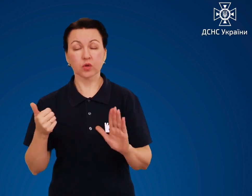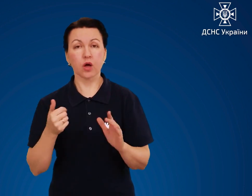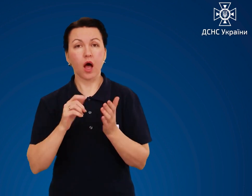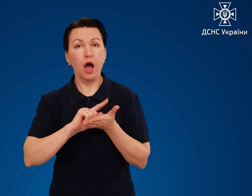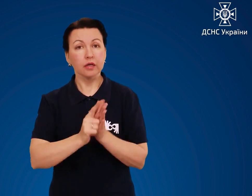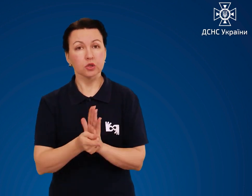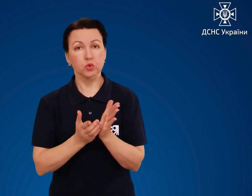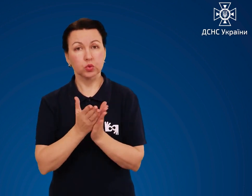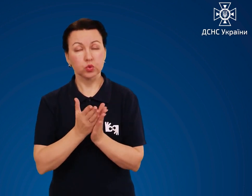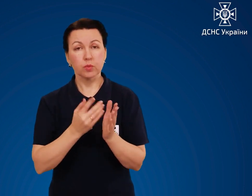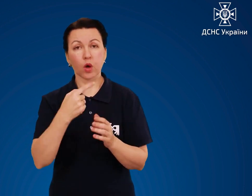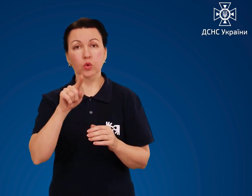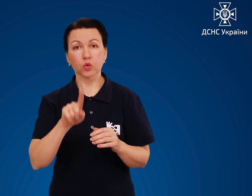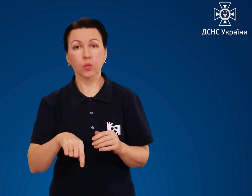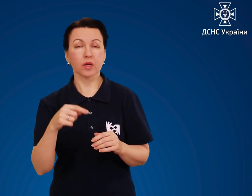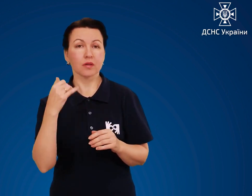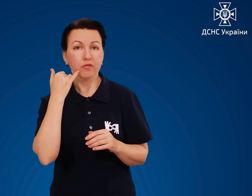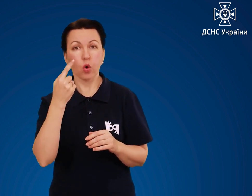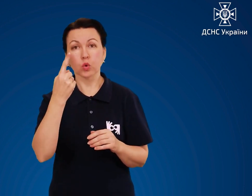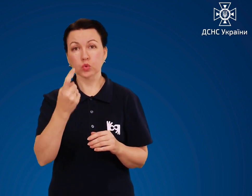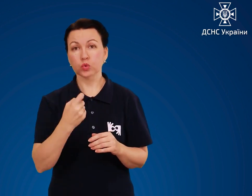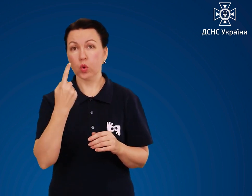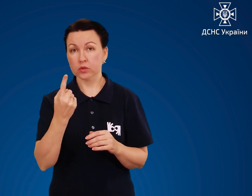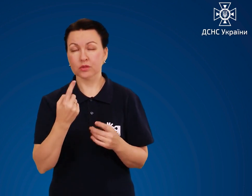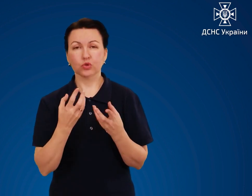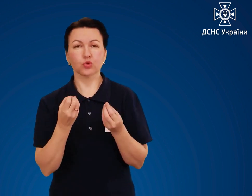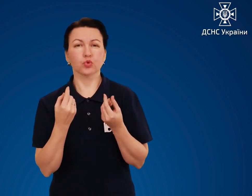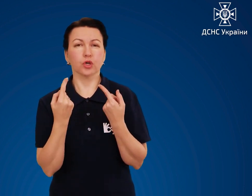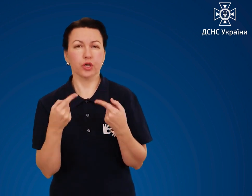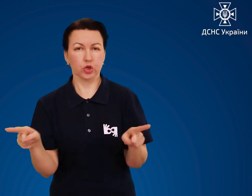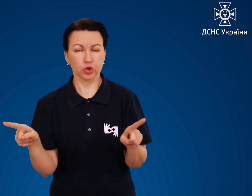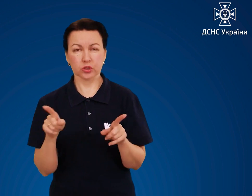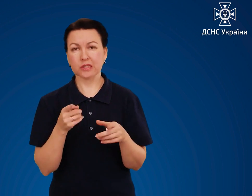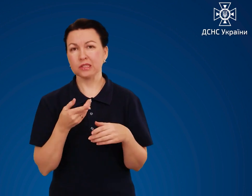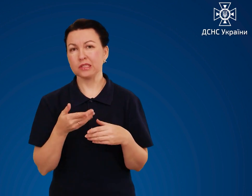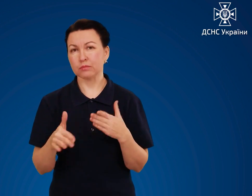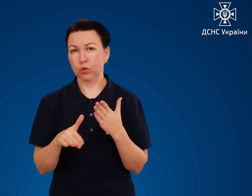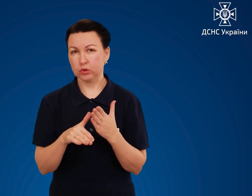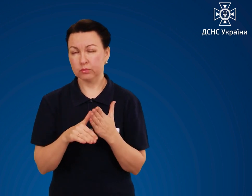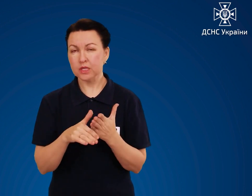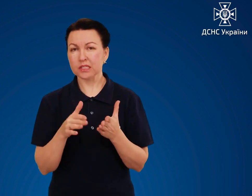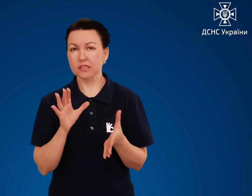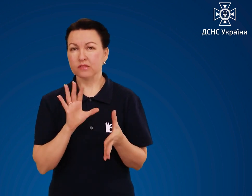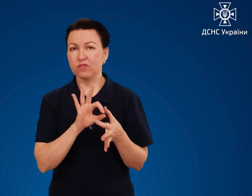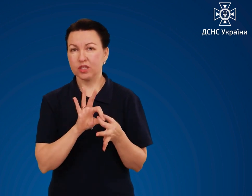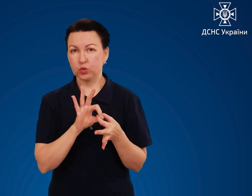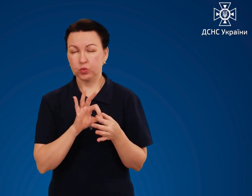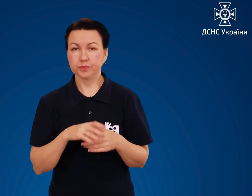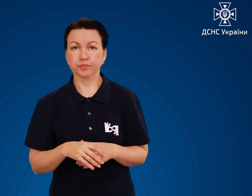за номером телефону 101 та іншими способами зв'язку. Цей аналіз враховував